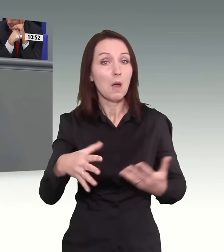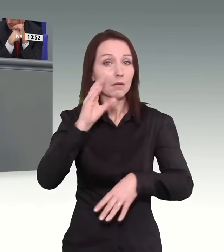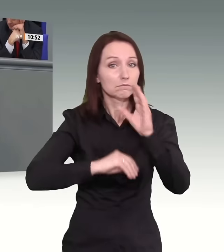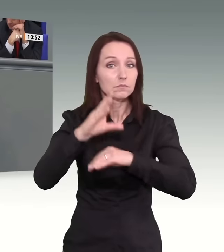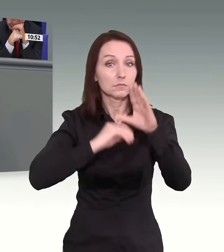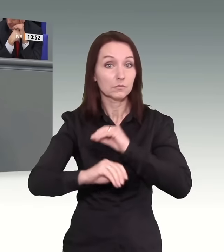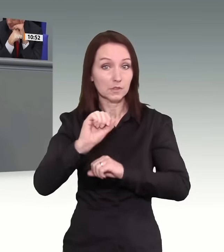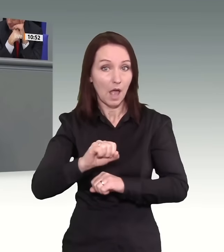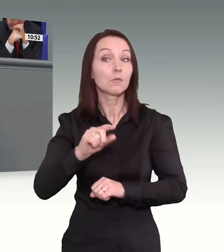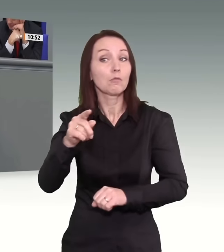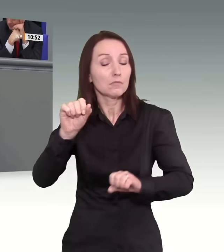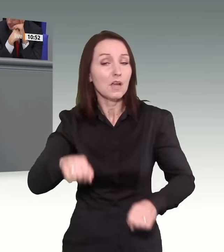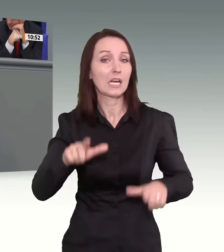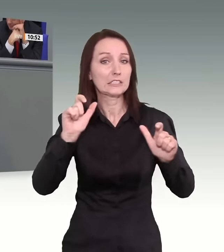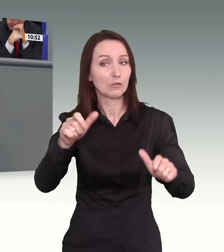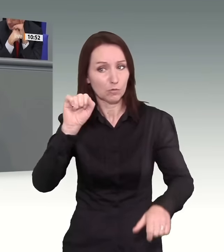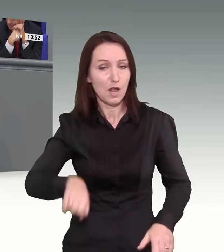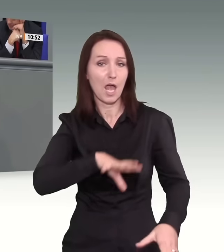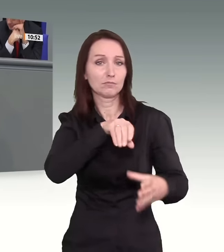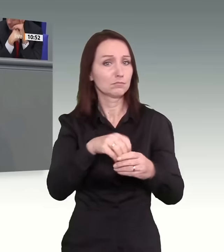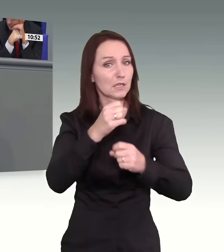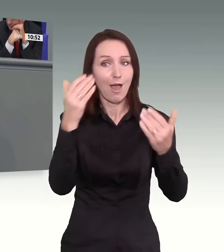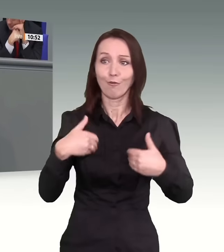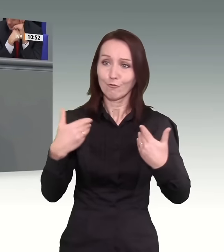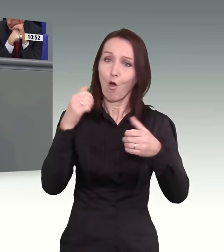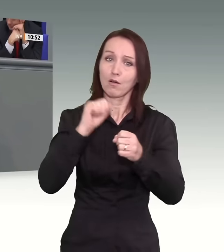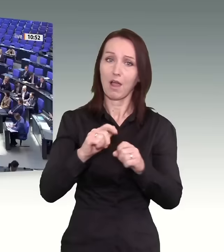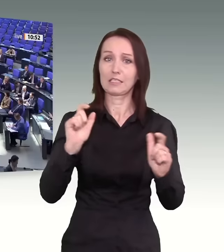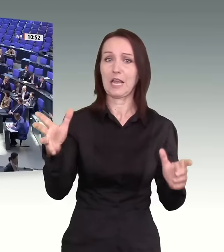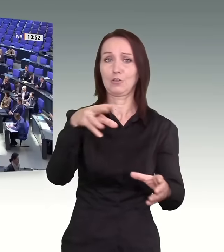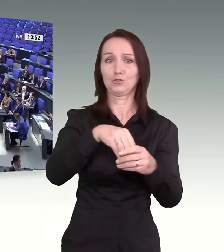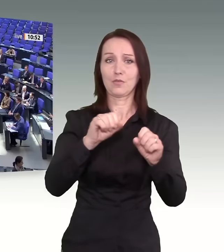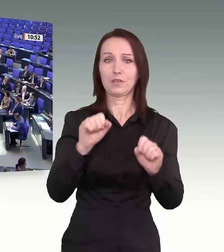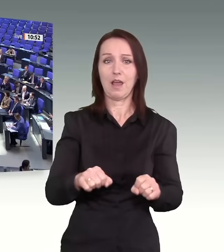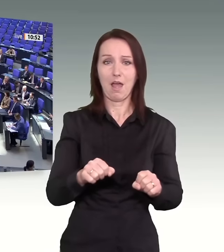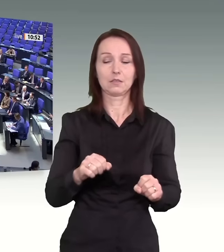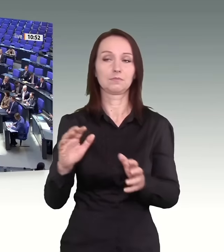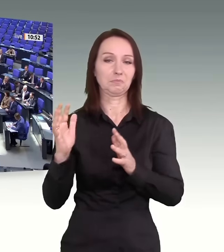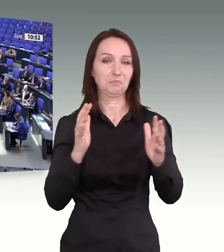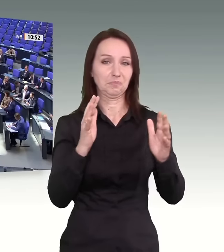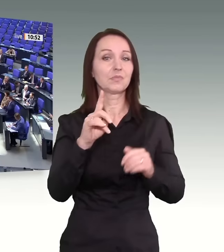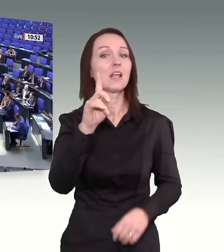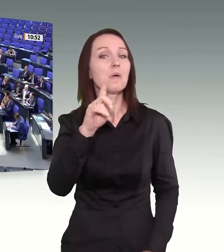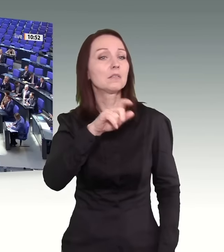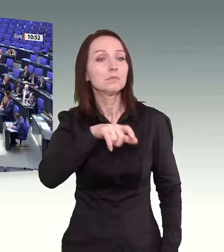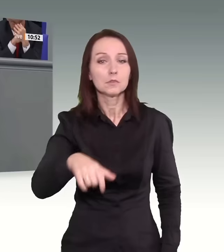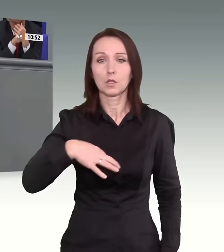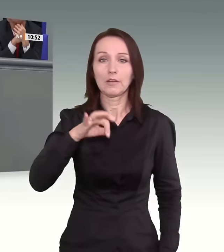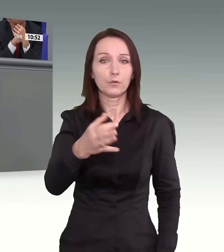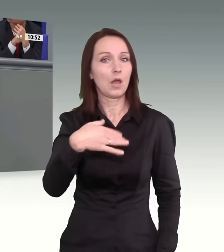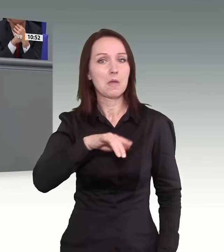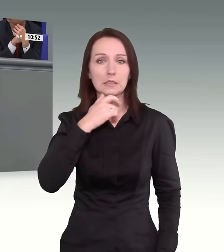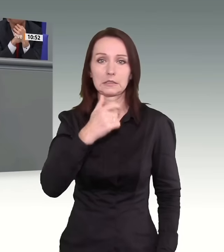Gesellschaft natürlich werden. Wir würden uns freuen, wenn du Teil dieser Gesellschaft wirst. Aber wir erschweren es denjenigen, weil es doch